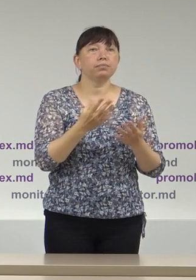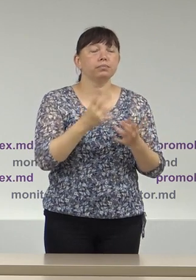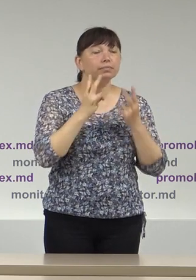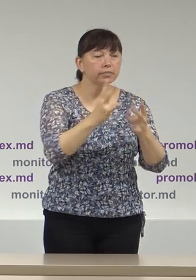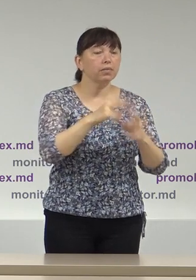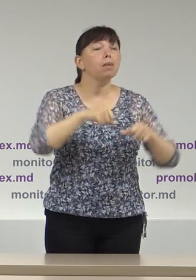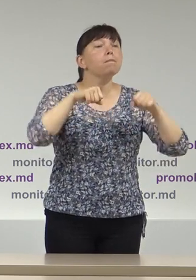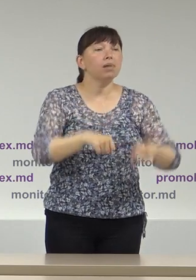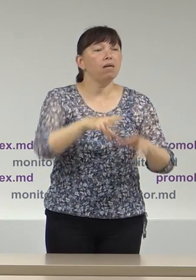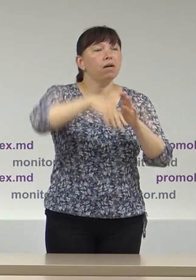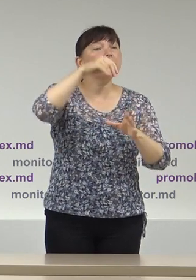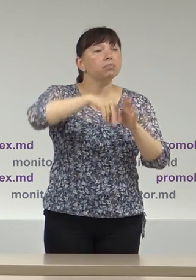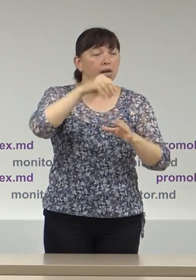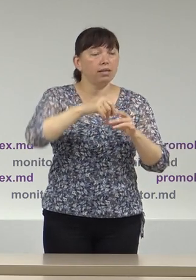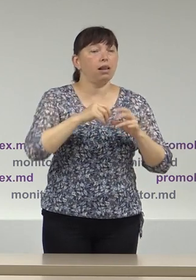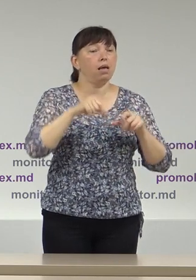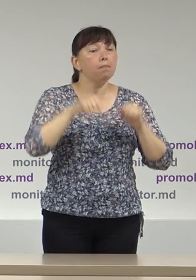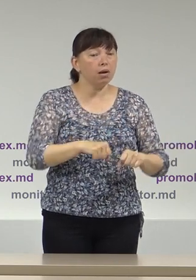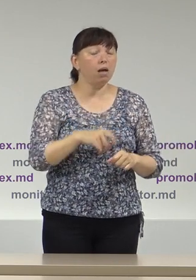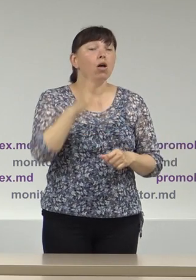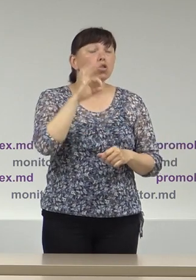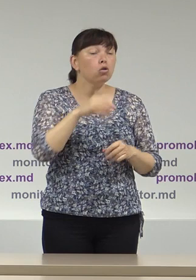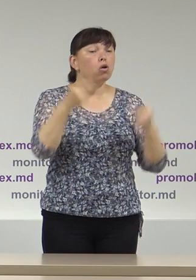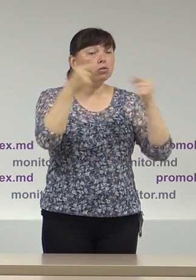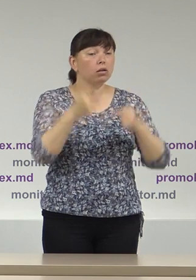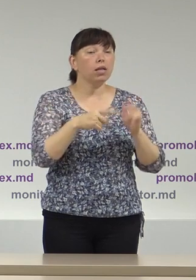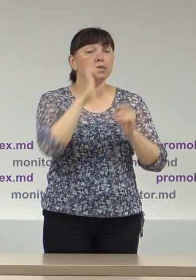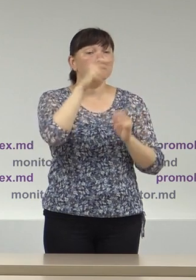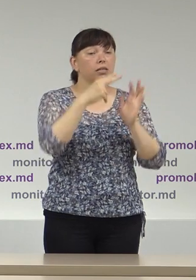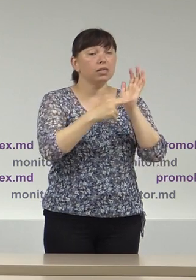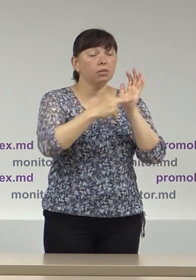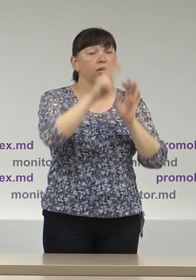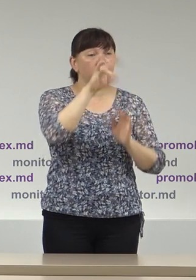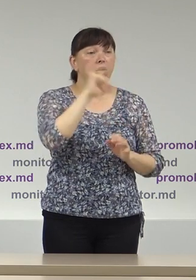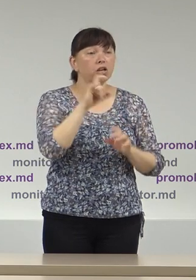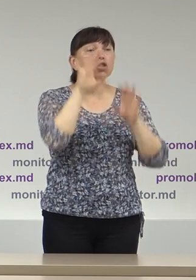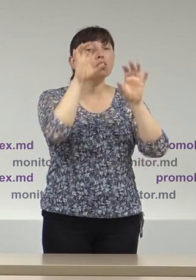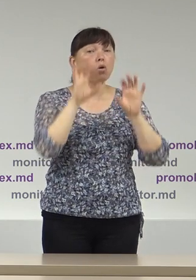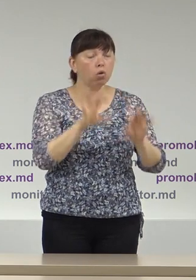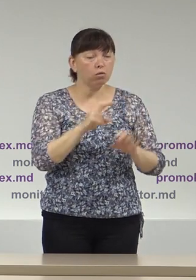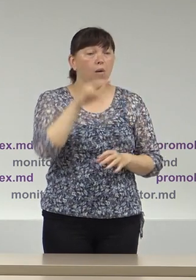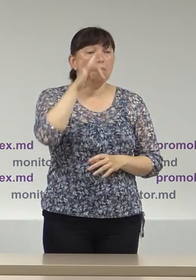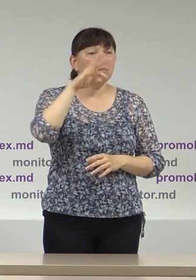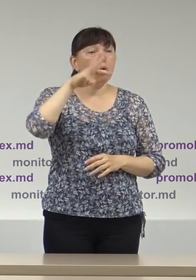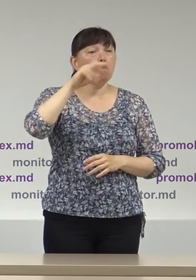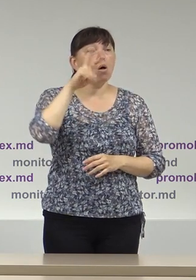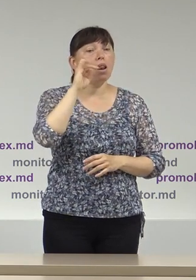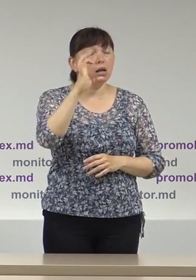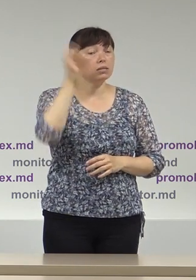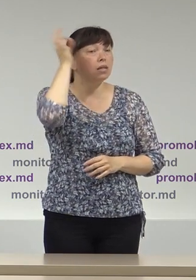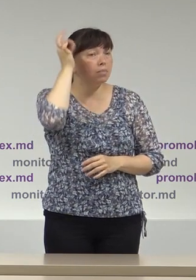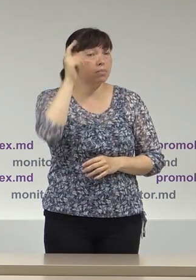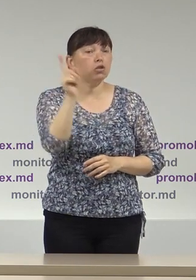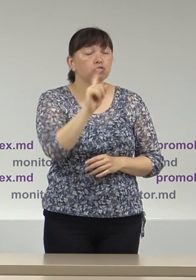alegător. Totuși, potrivit articolului 71 alineatul 2 din codul electoral, Promolex reamintește că